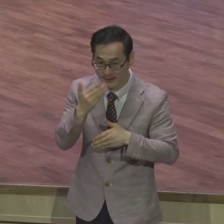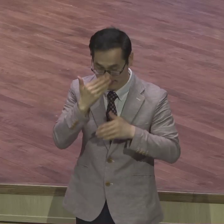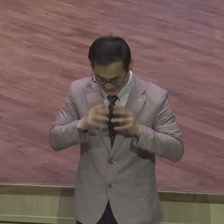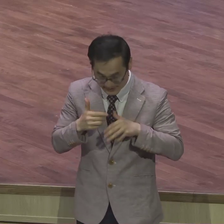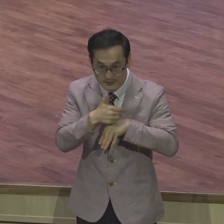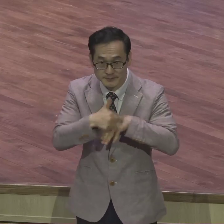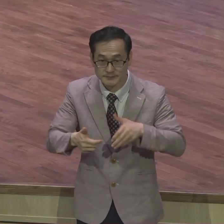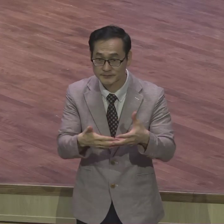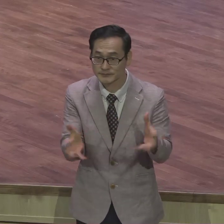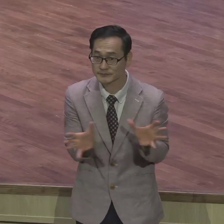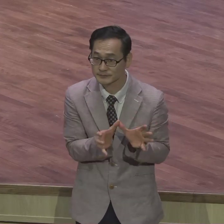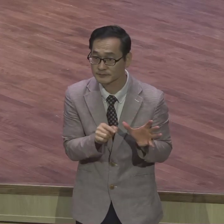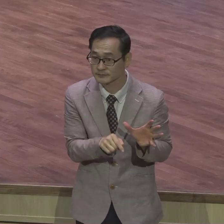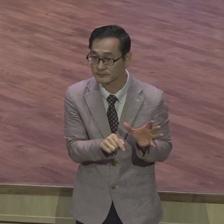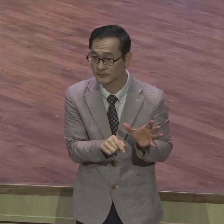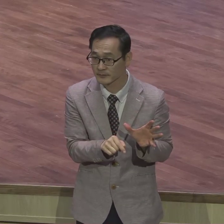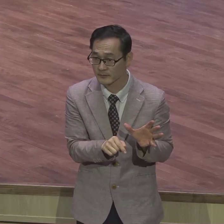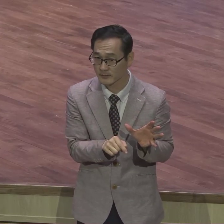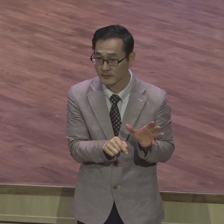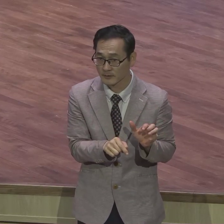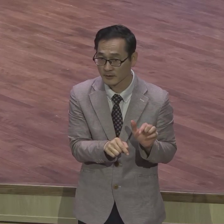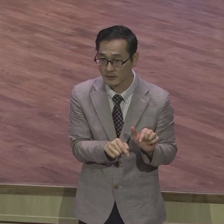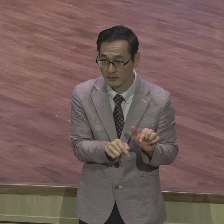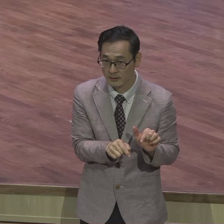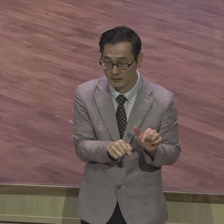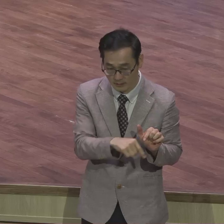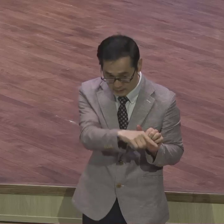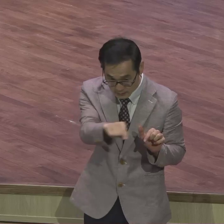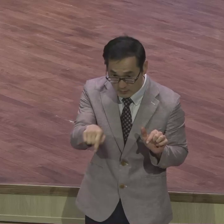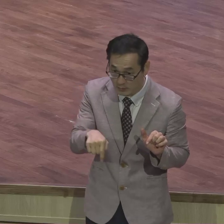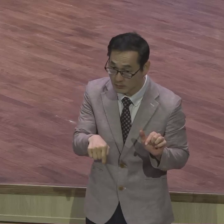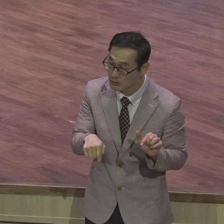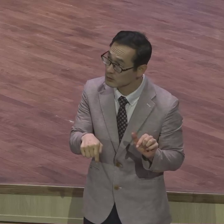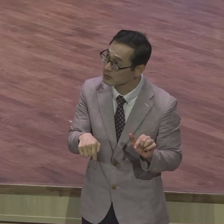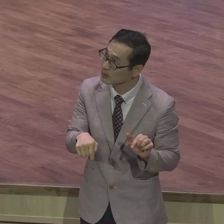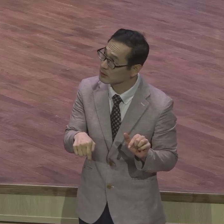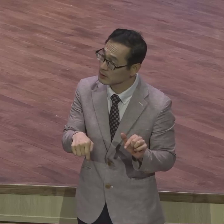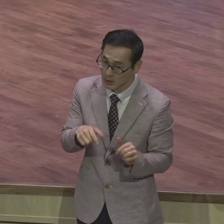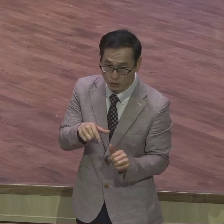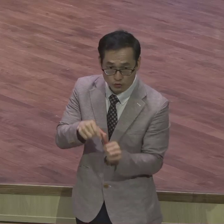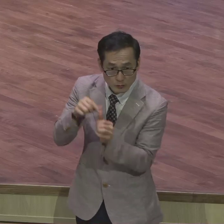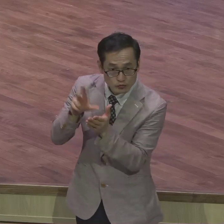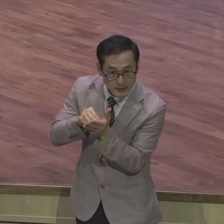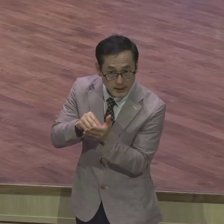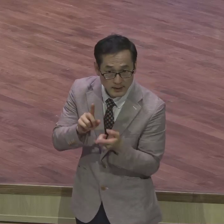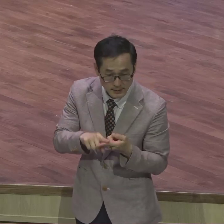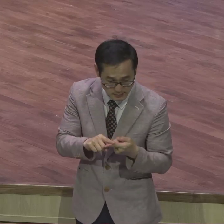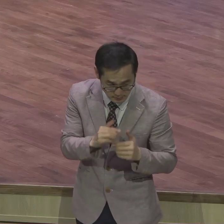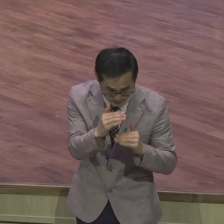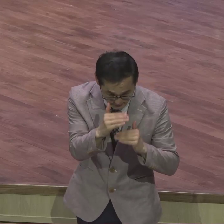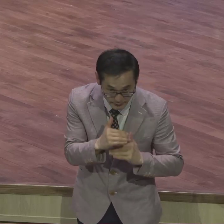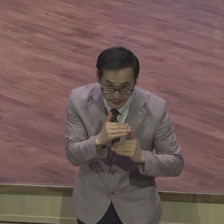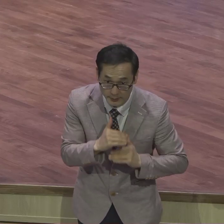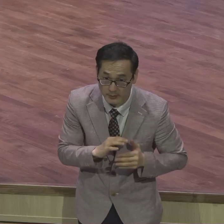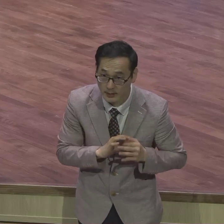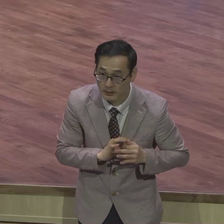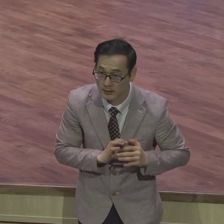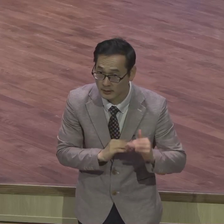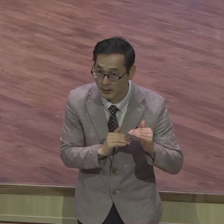유대인들 자기 동족의 이 문제를 연결시켜서 제 포문을 기록하고 있습니다 질문을